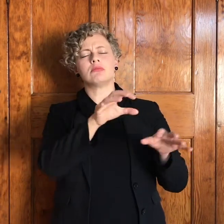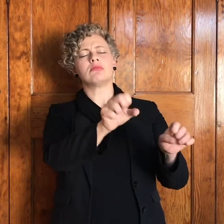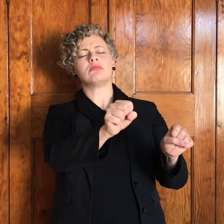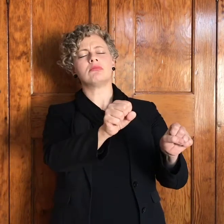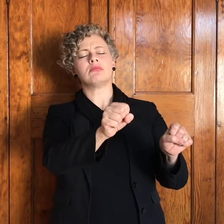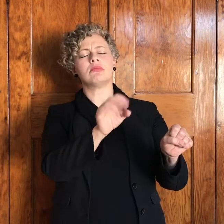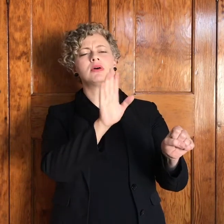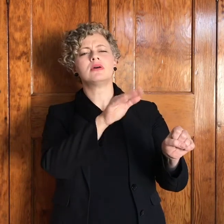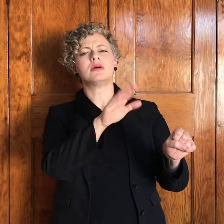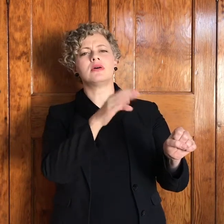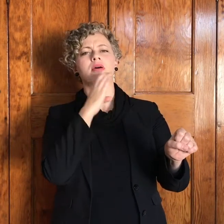het hy gesê ek is Esau